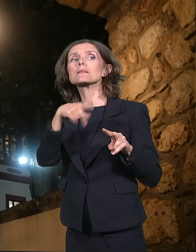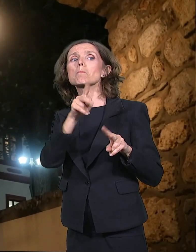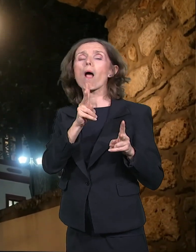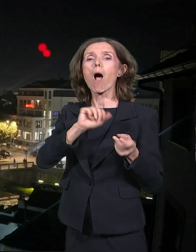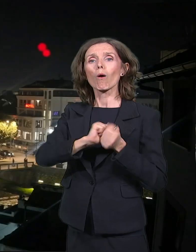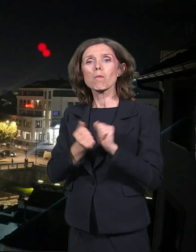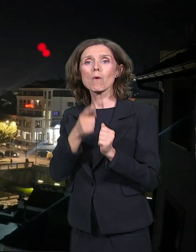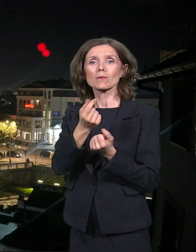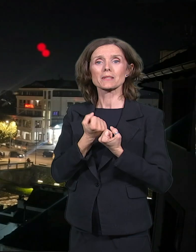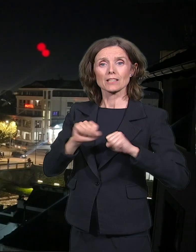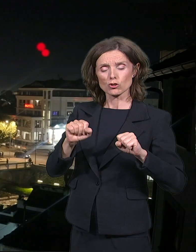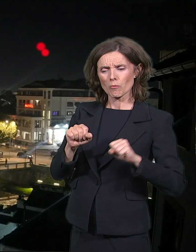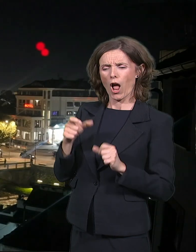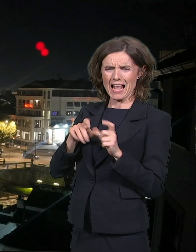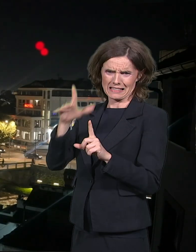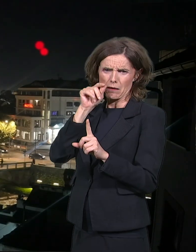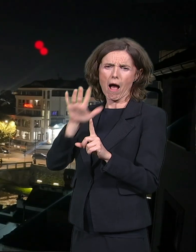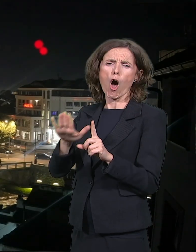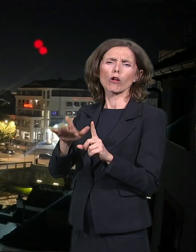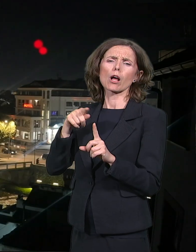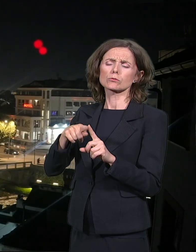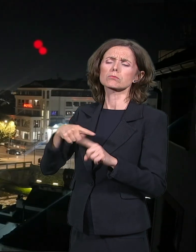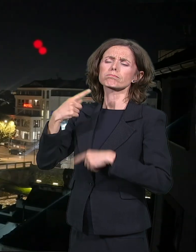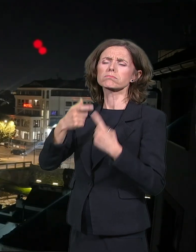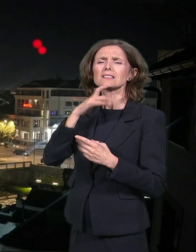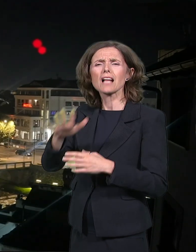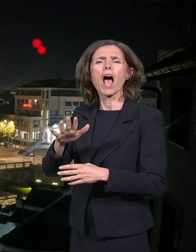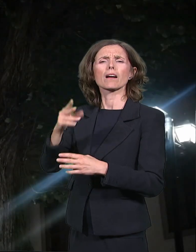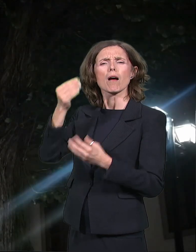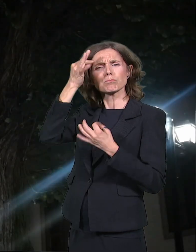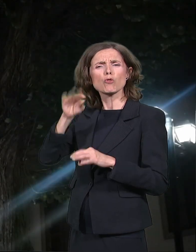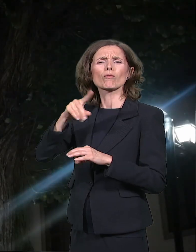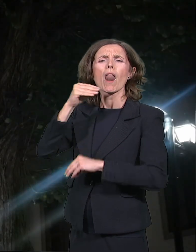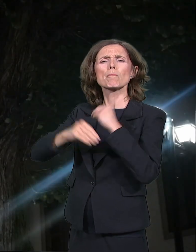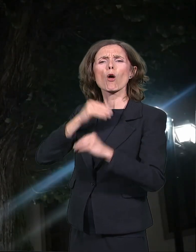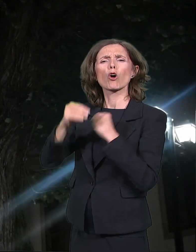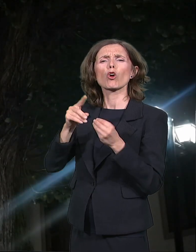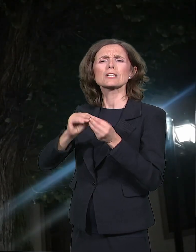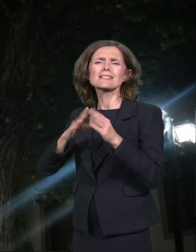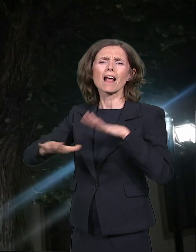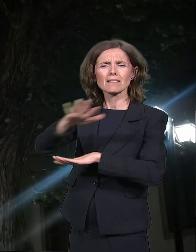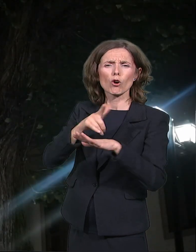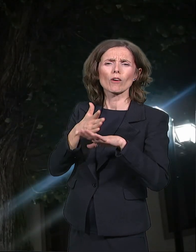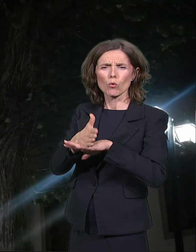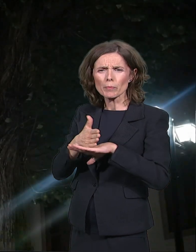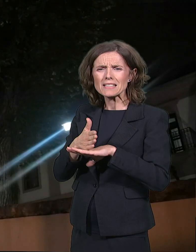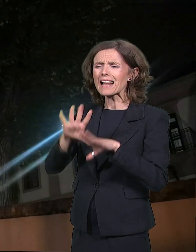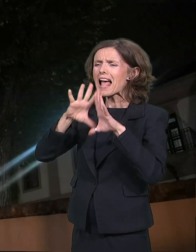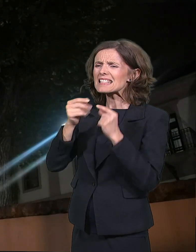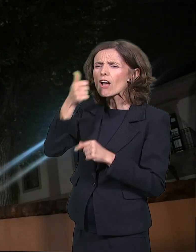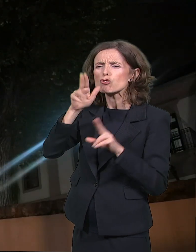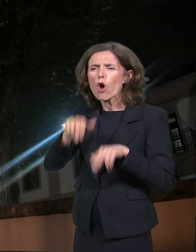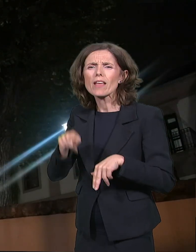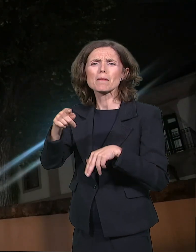je bio i stare, ugledne prizrenske trgovačke porodice i veliki rodoljub. Sav svoj metak i poslovne veze je on tada